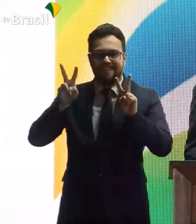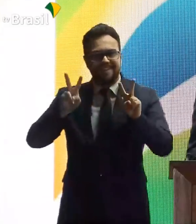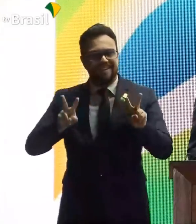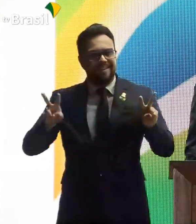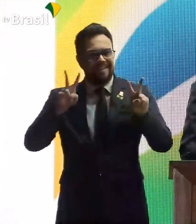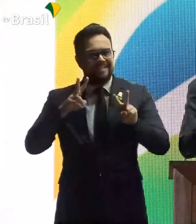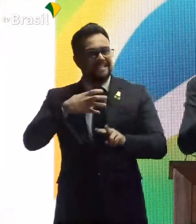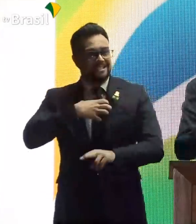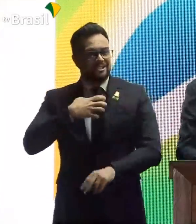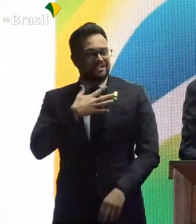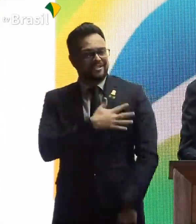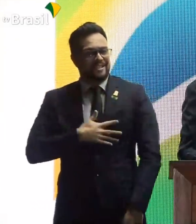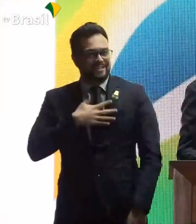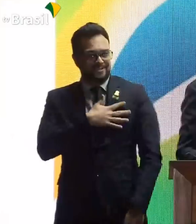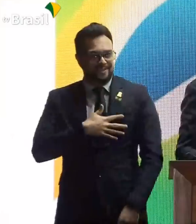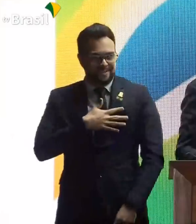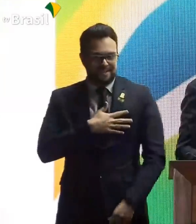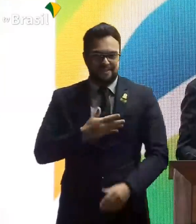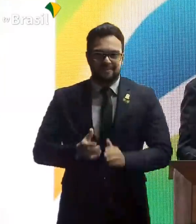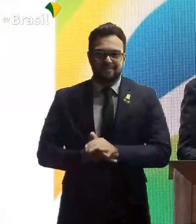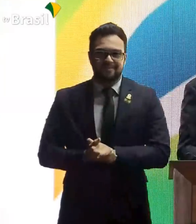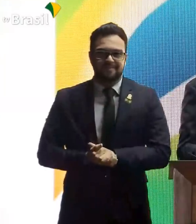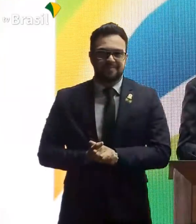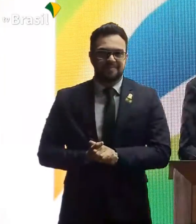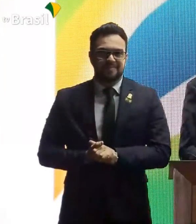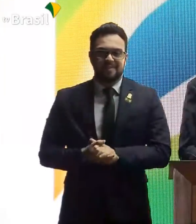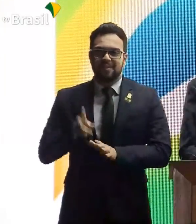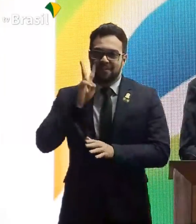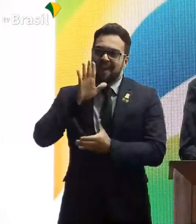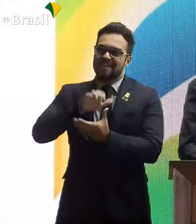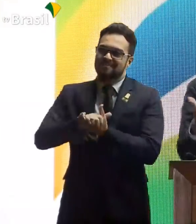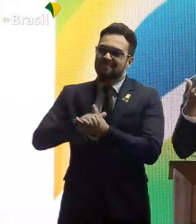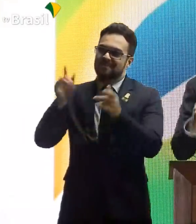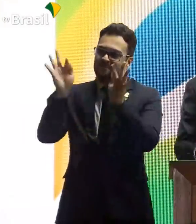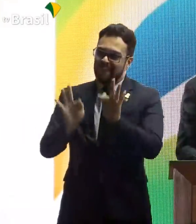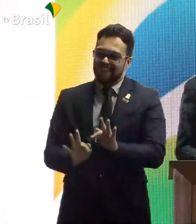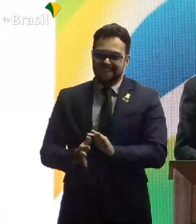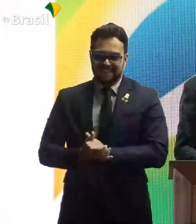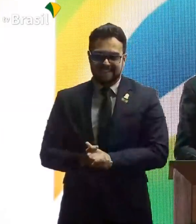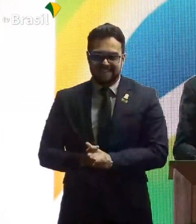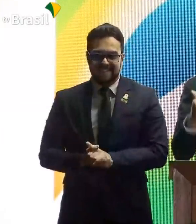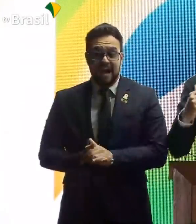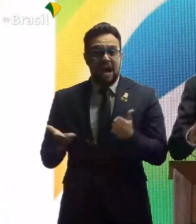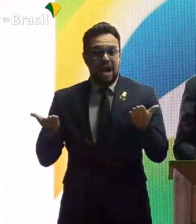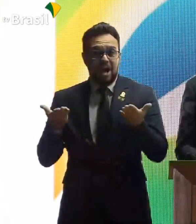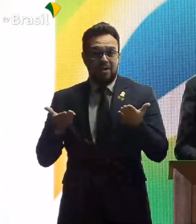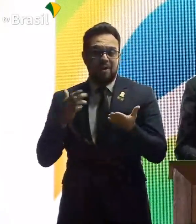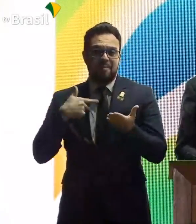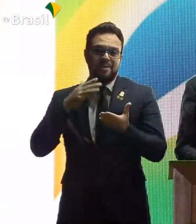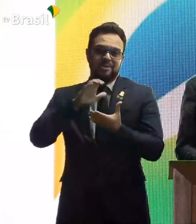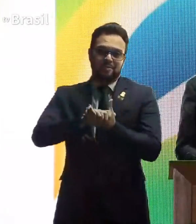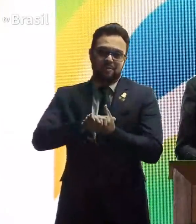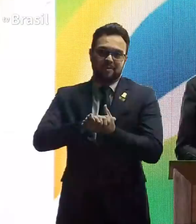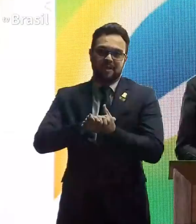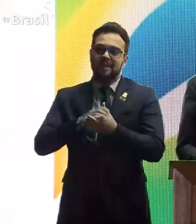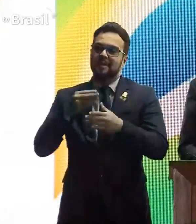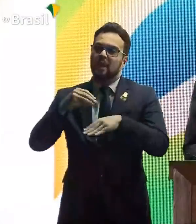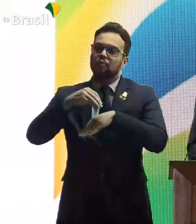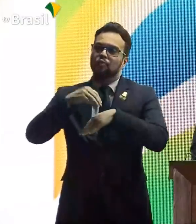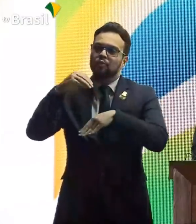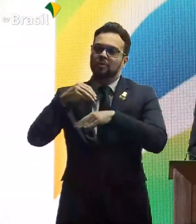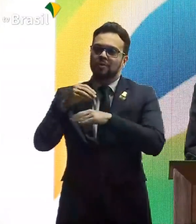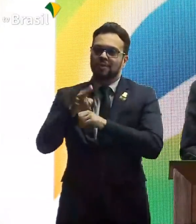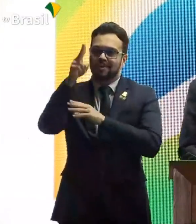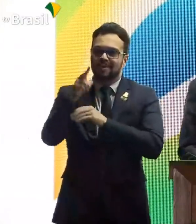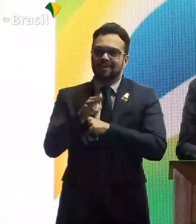empresário governador, a nossa companheira, feliz. A minha está fora do Brasil agora. Está agora beijando a mão do Papa lá fora.